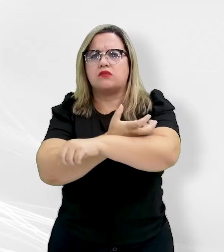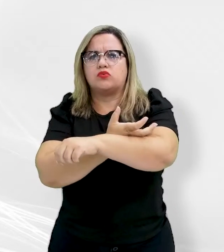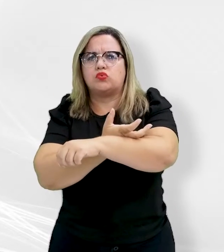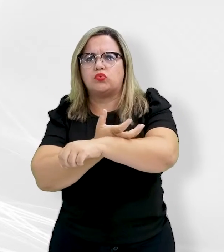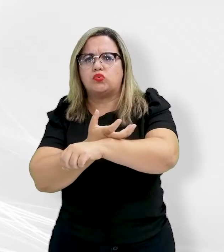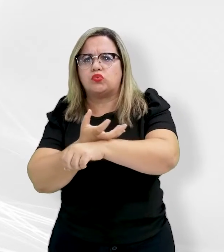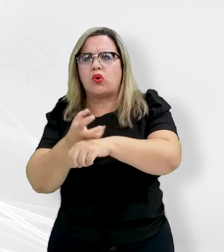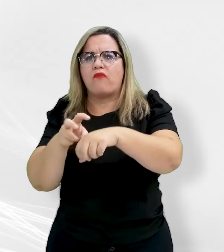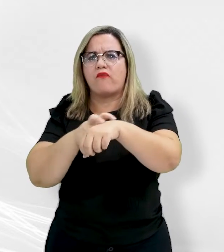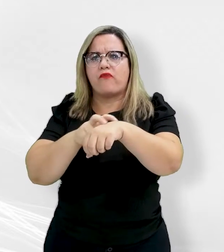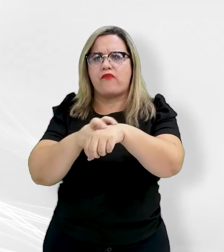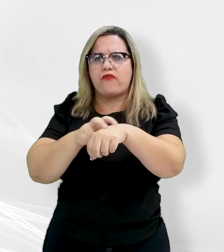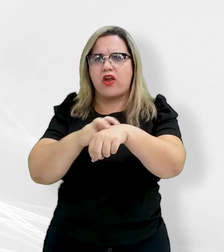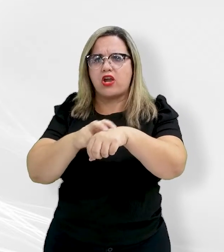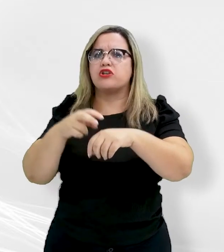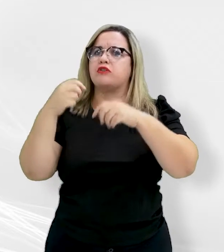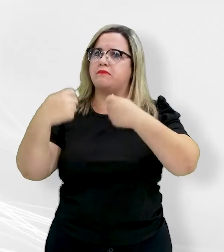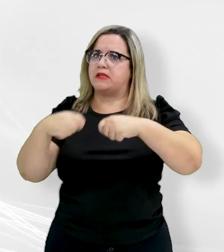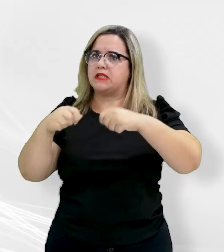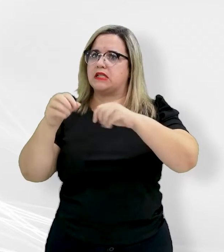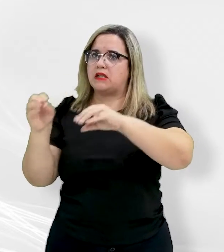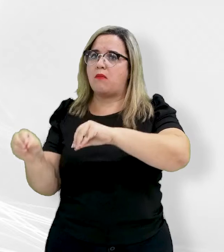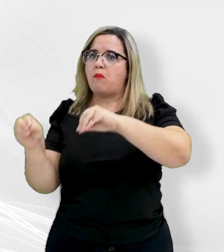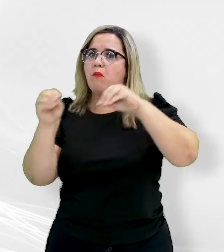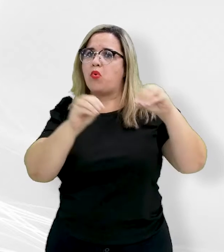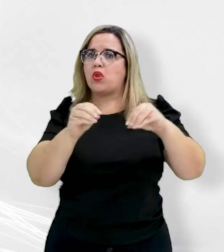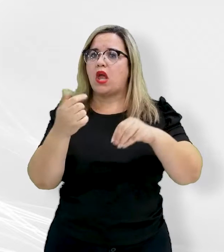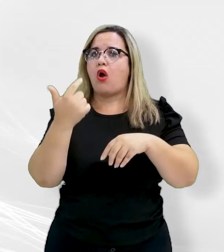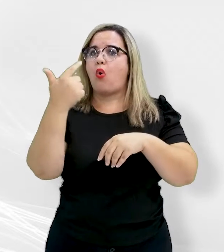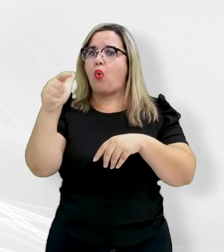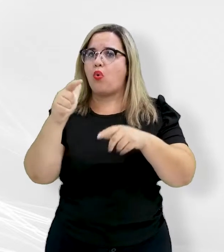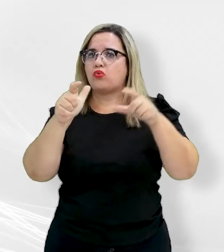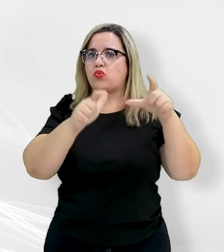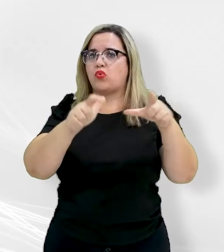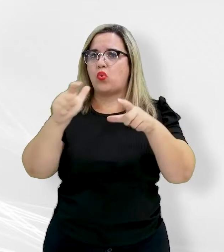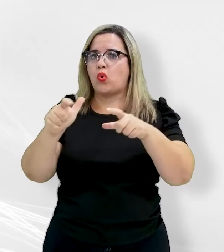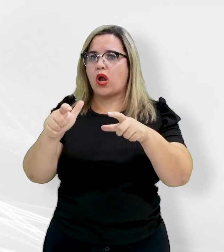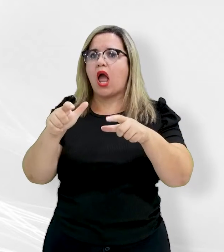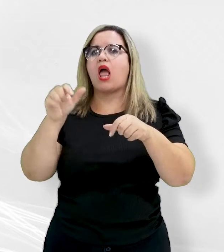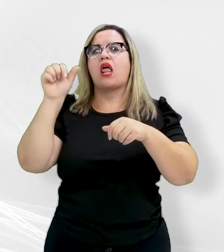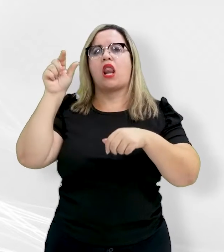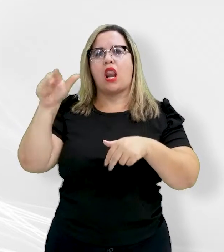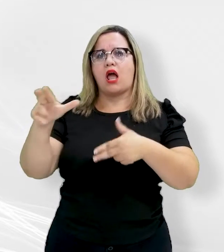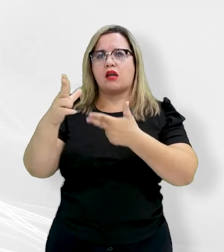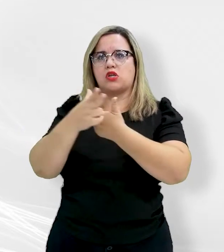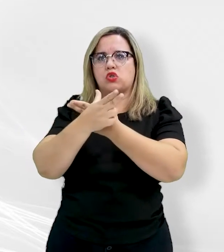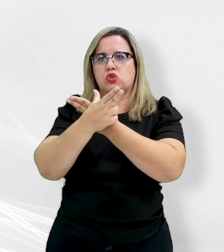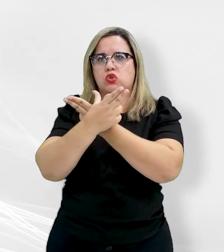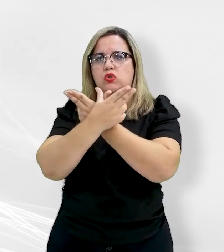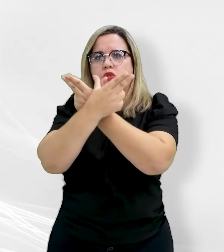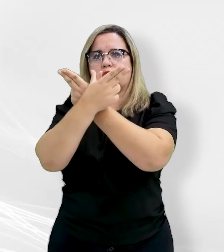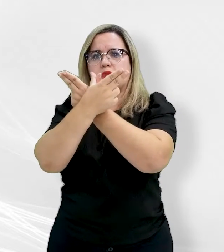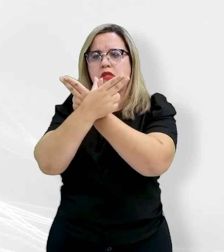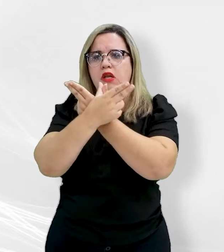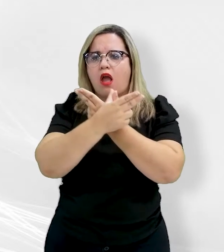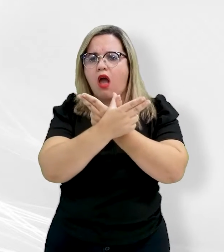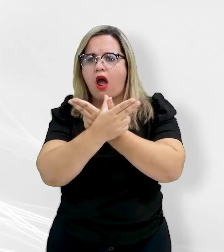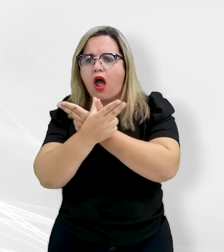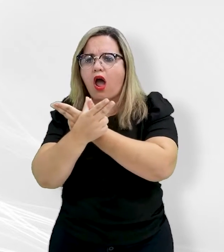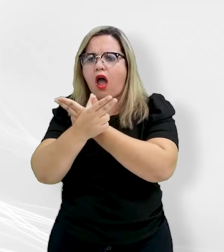acertado que seriam removidos para outros lotes e que imagens de satélites seriam utilizadas caso houvesse dúvida com relação à ocupação.